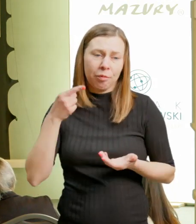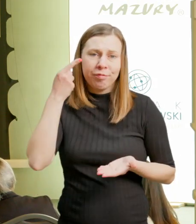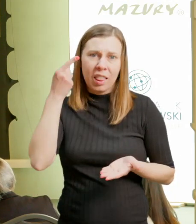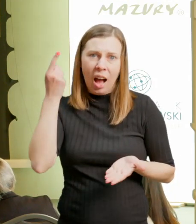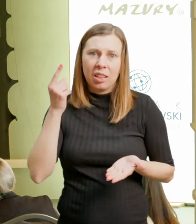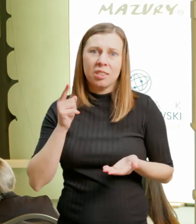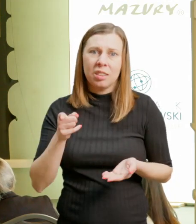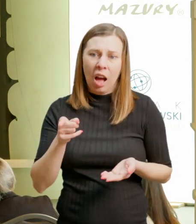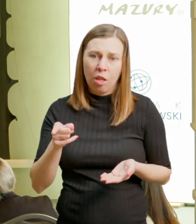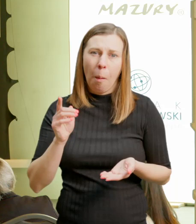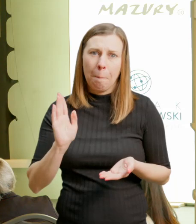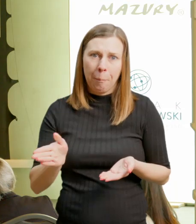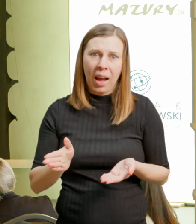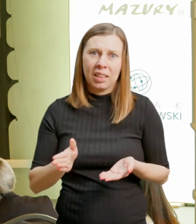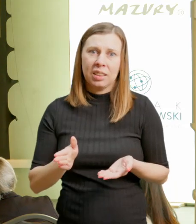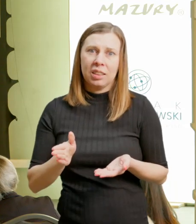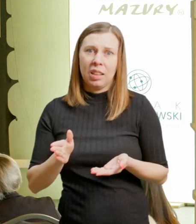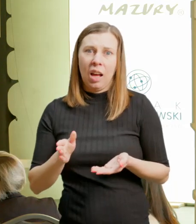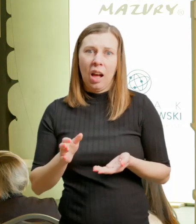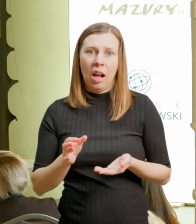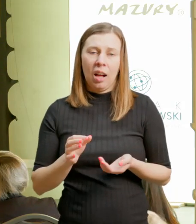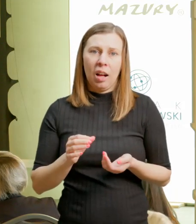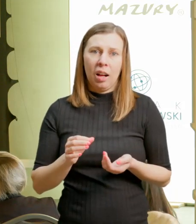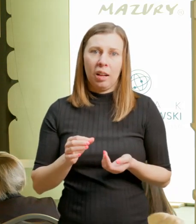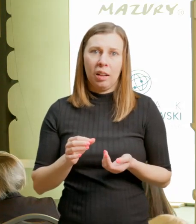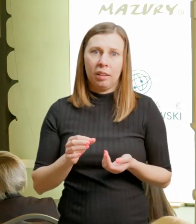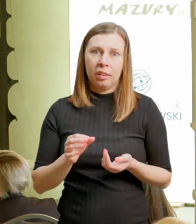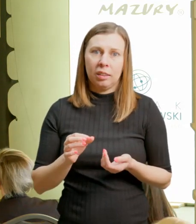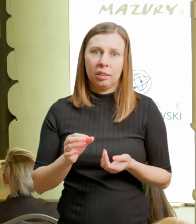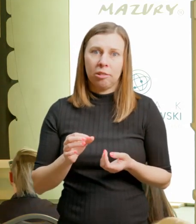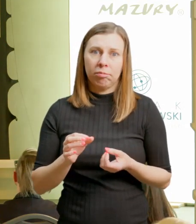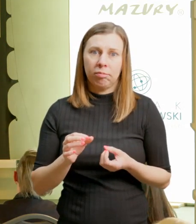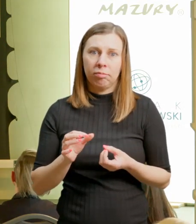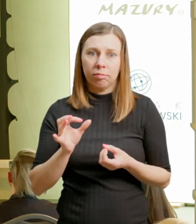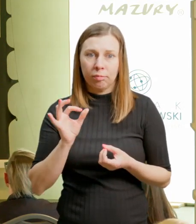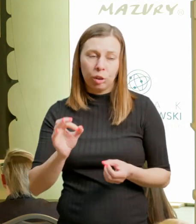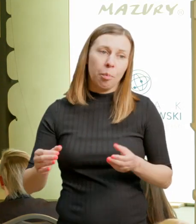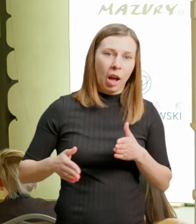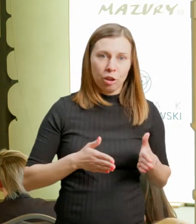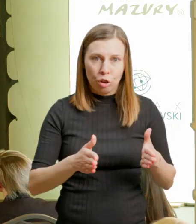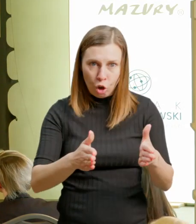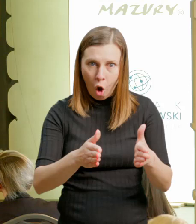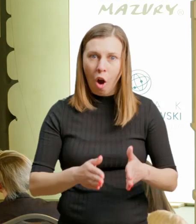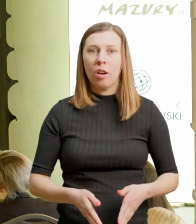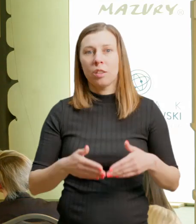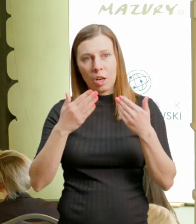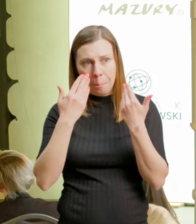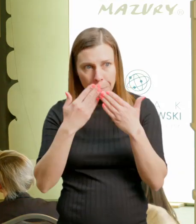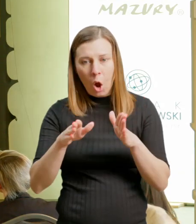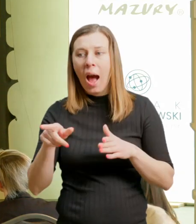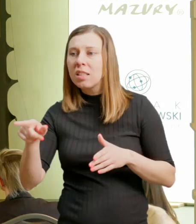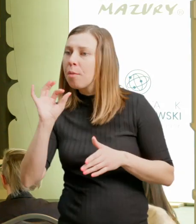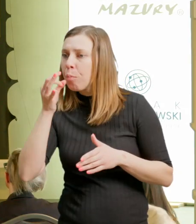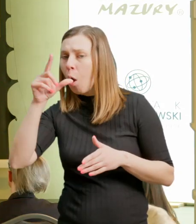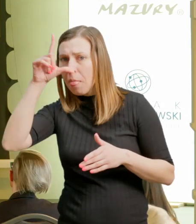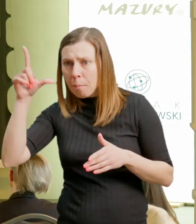to będzie w jakiejś części też taki dosyć dobry kanał do tego, żeby pokazać tym młodznym ludziom, że